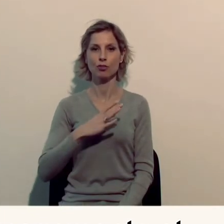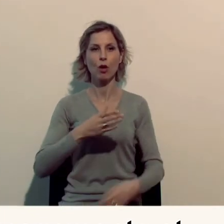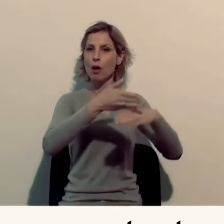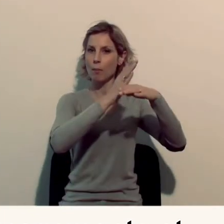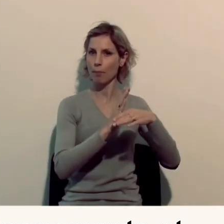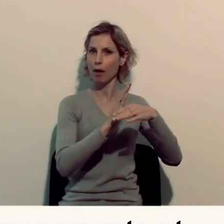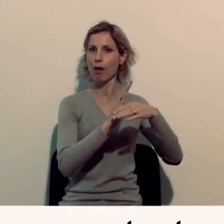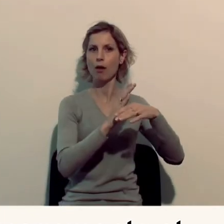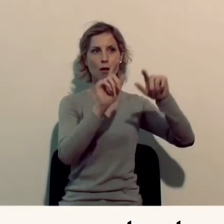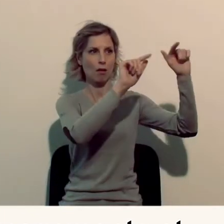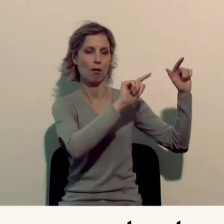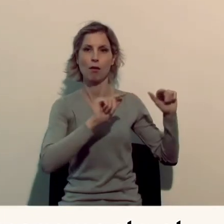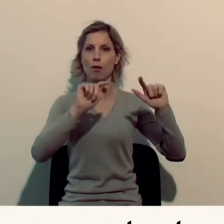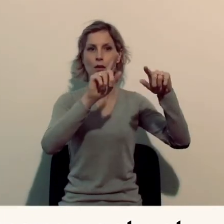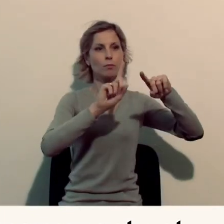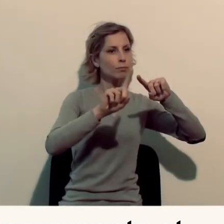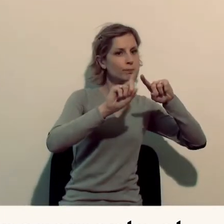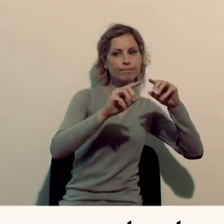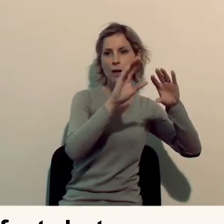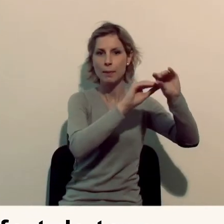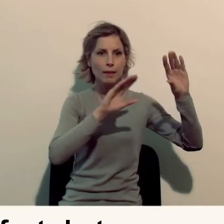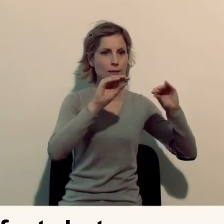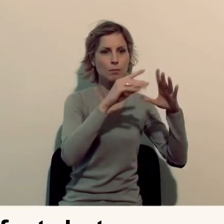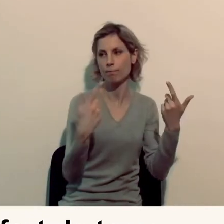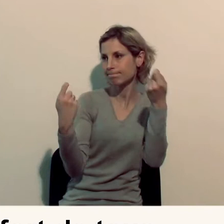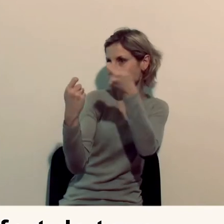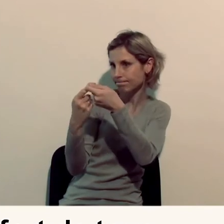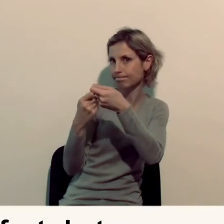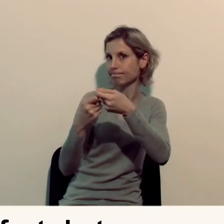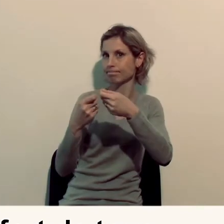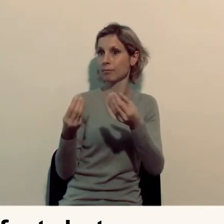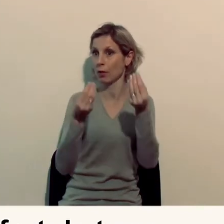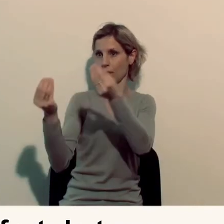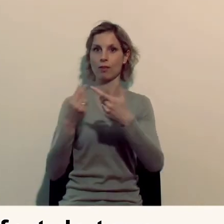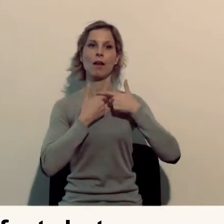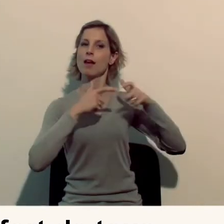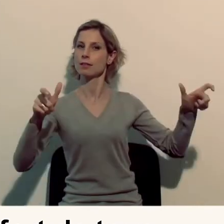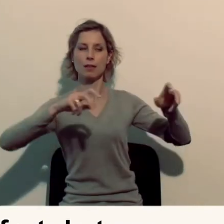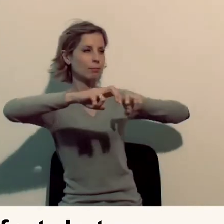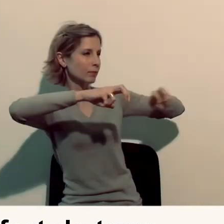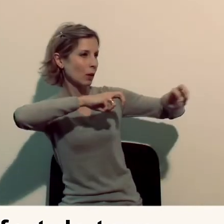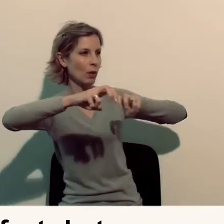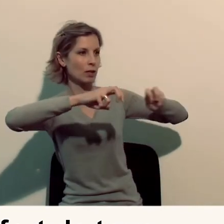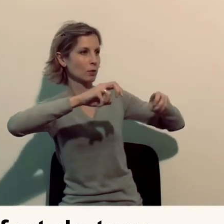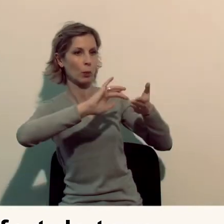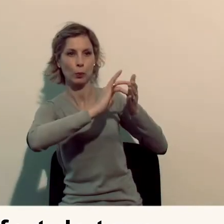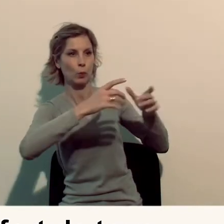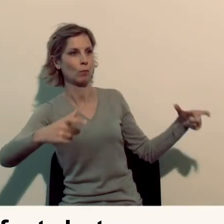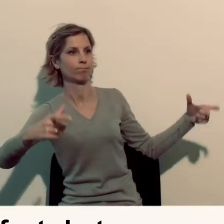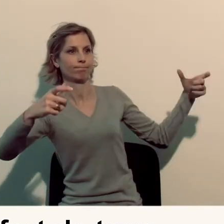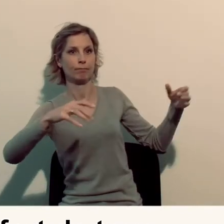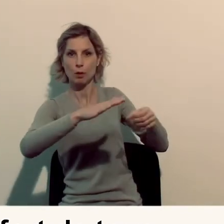De nombreux aménagements et équipements permettent l'accès, la circulation et le confort de tous dans chacun des espaces.